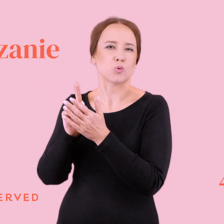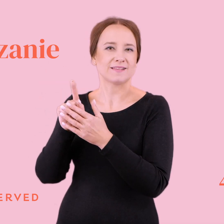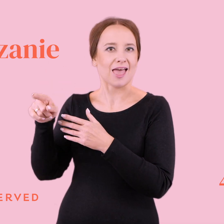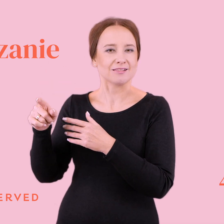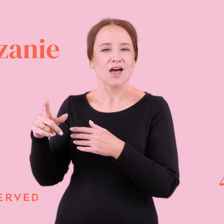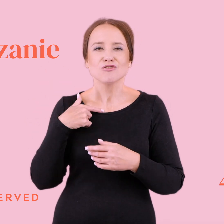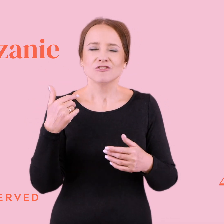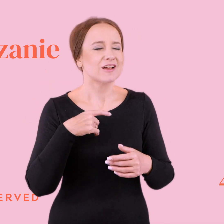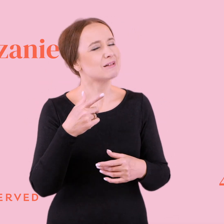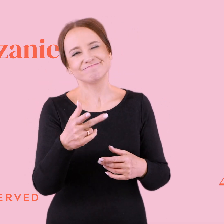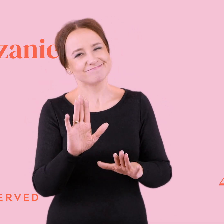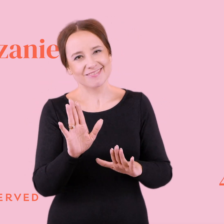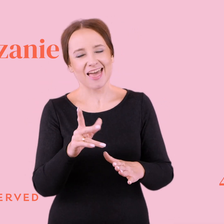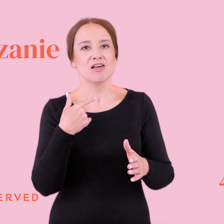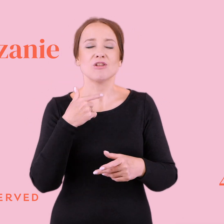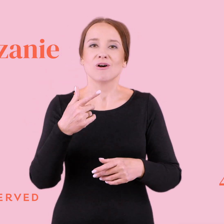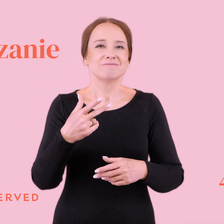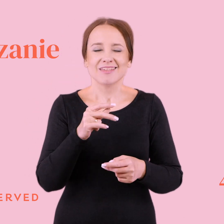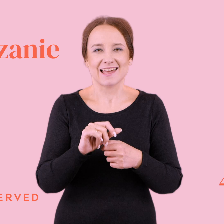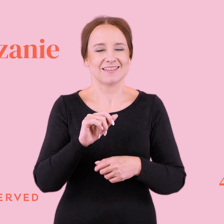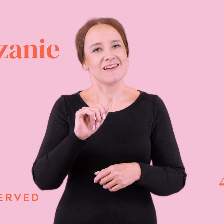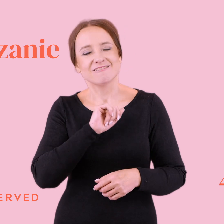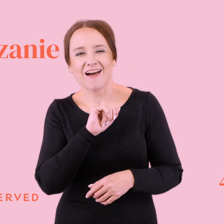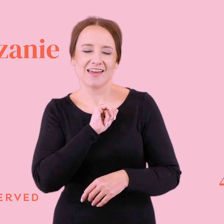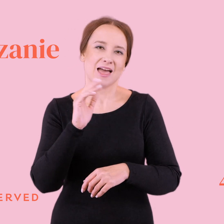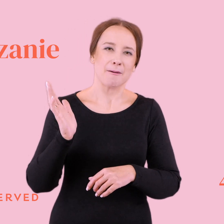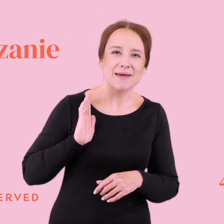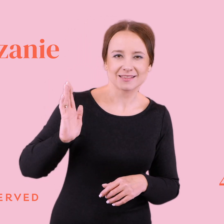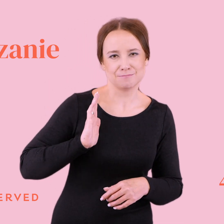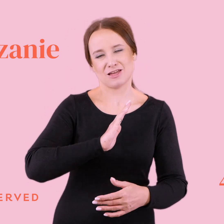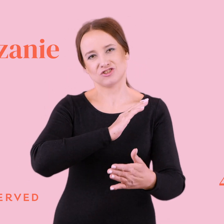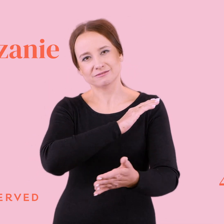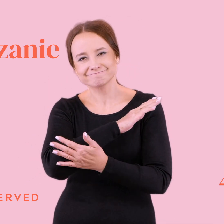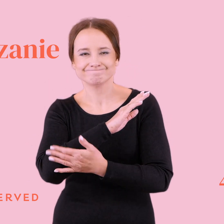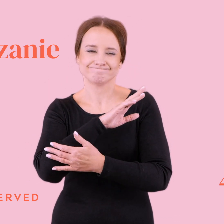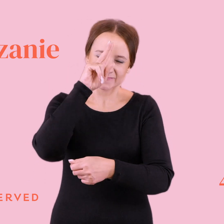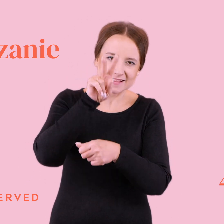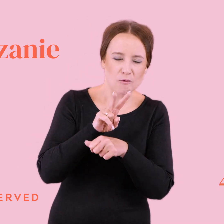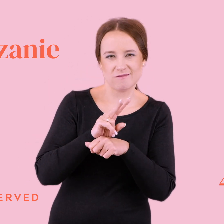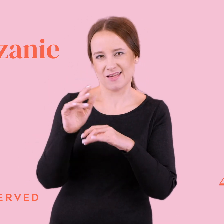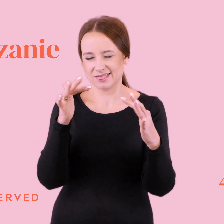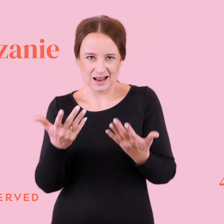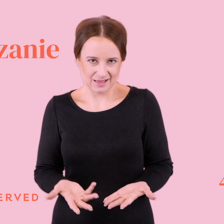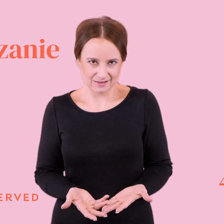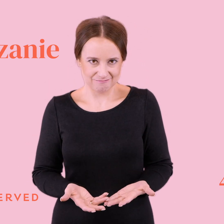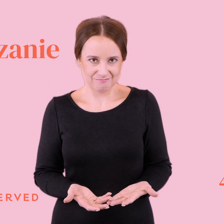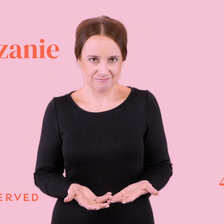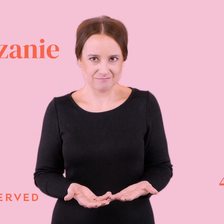bezpiecznej, fajnej, opartej na, na zaufaniu i szczęściu relacji. No, bo przecież sami chyba byśmy nie chcieli,